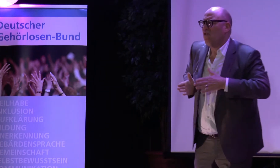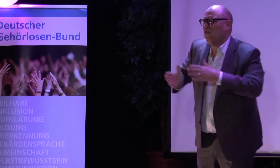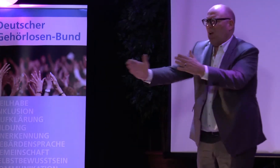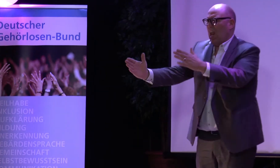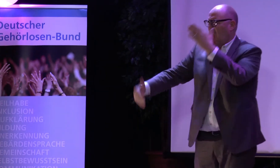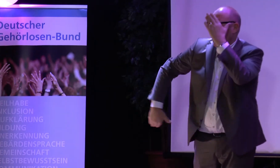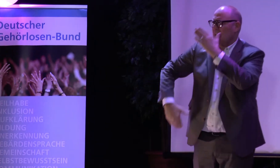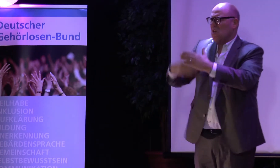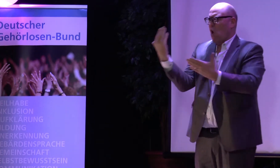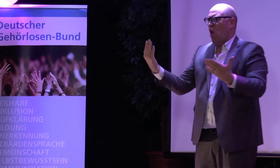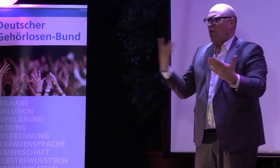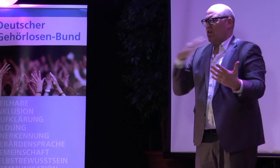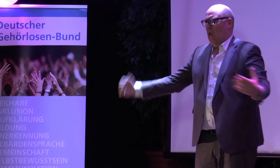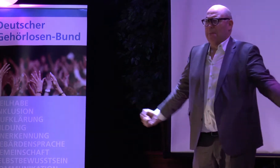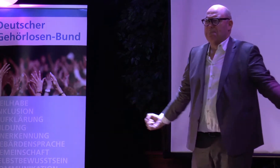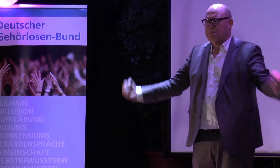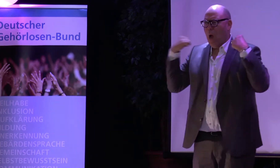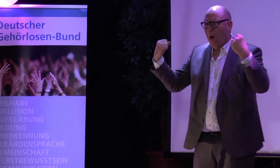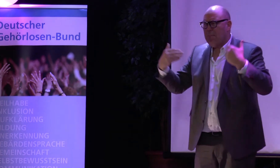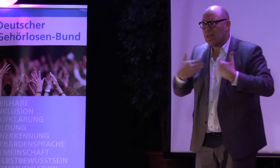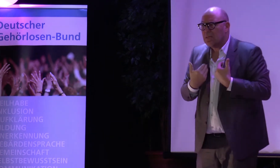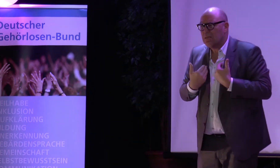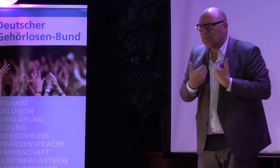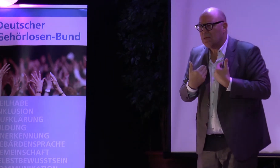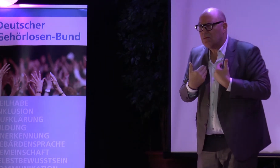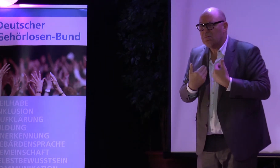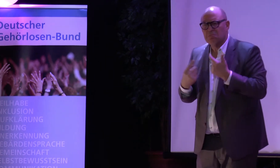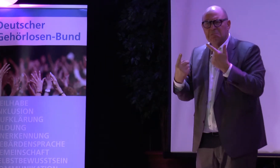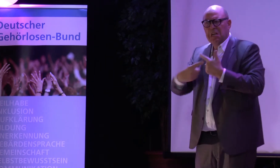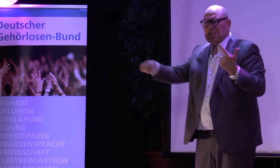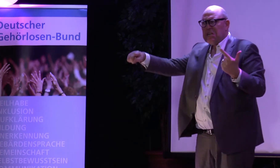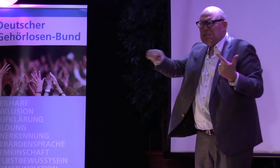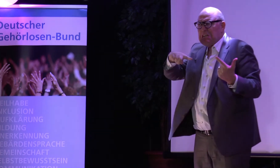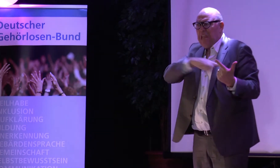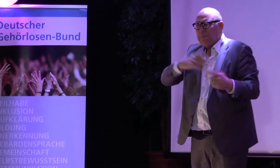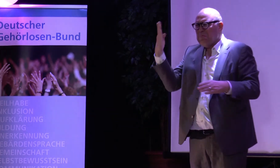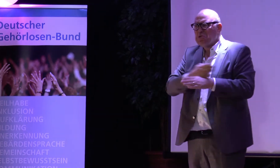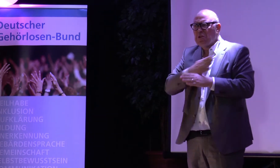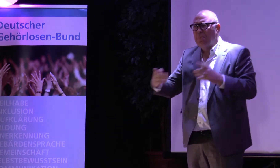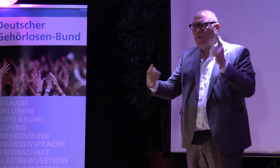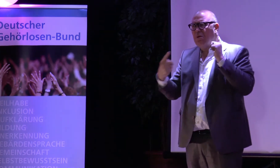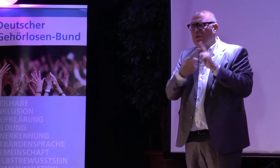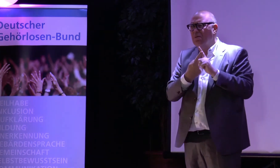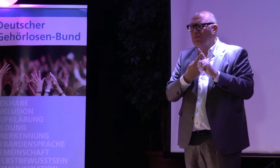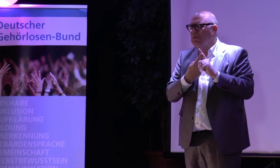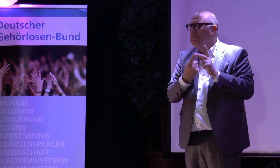Wir haben unseren Weg gemacht, einen neuen Weg. Empowerment ist dabei, Selbstbestimmung,